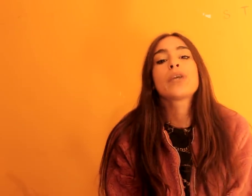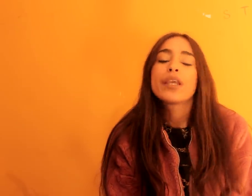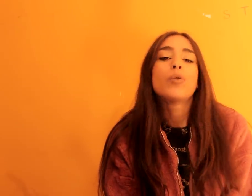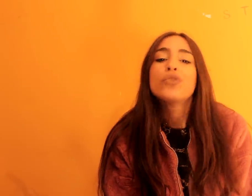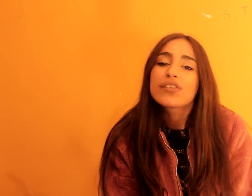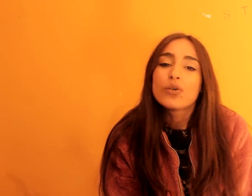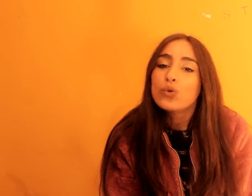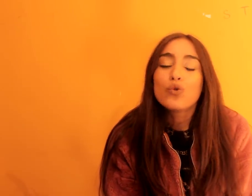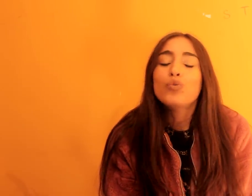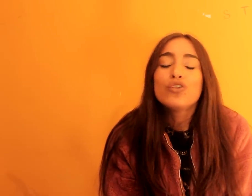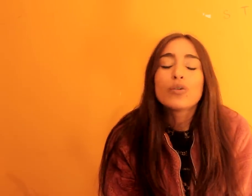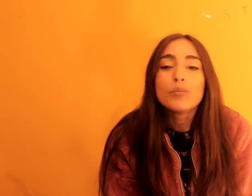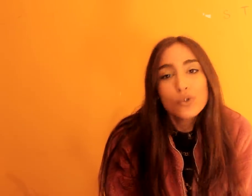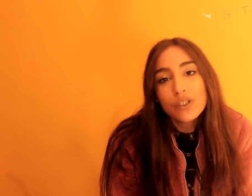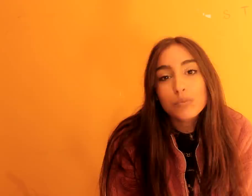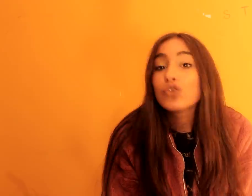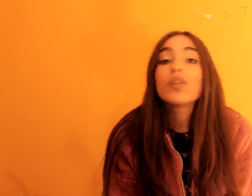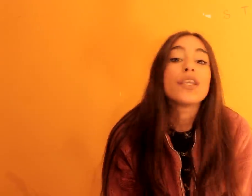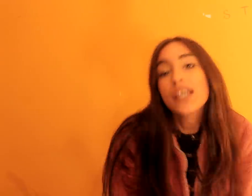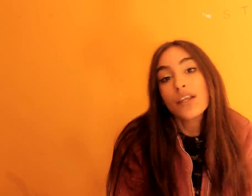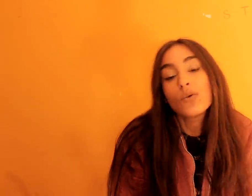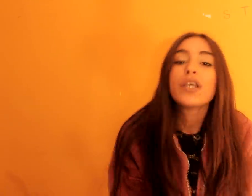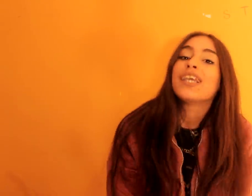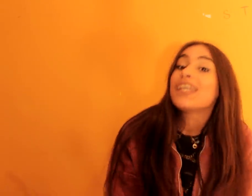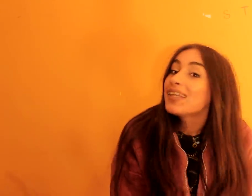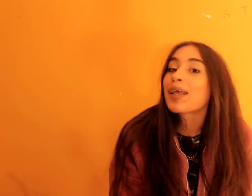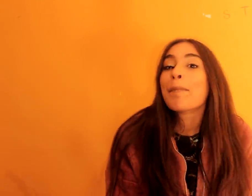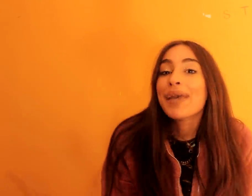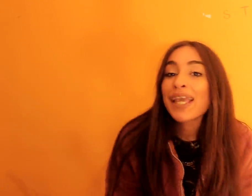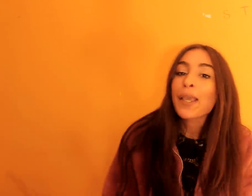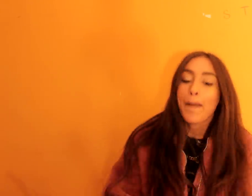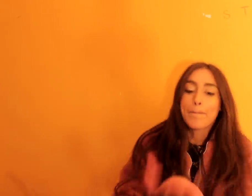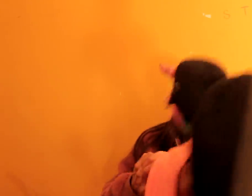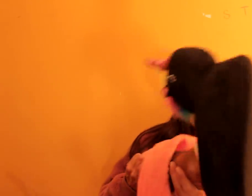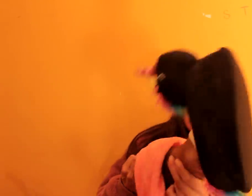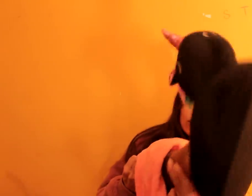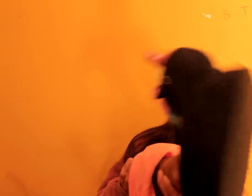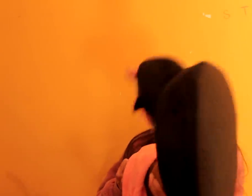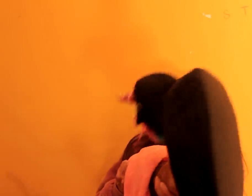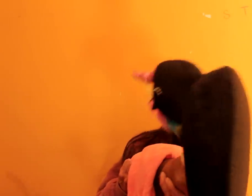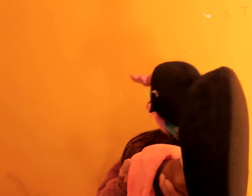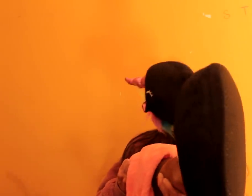ok? Com muita saúde, muito amor, muito dinheiro, e também, muitos unicórnios.